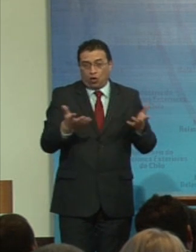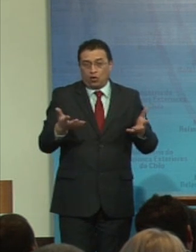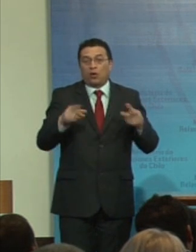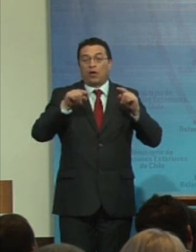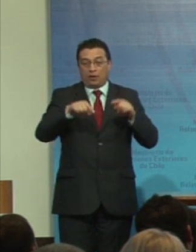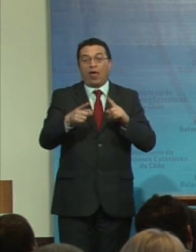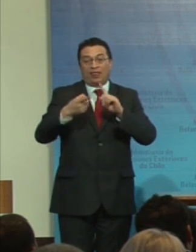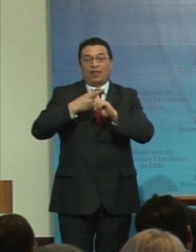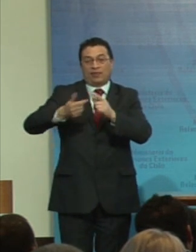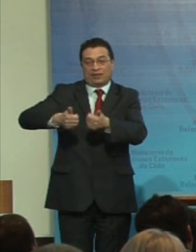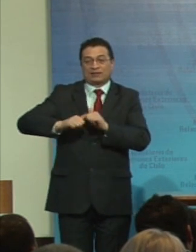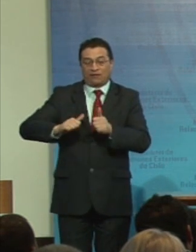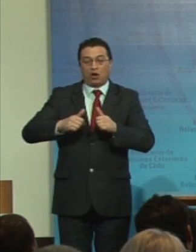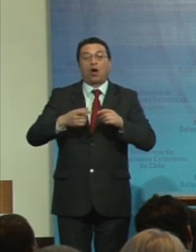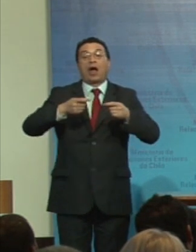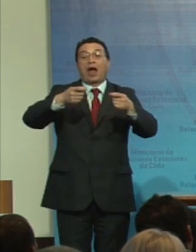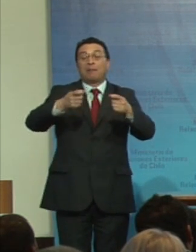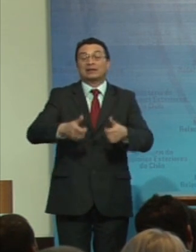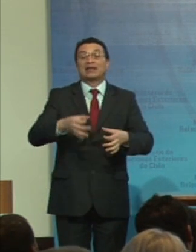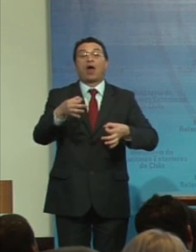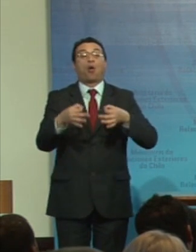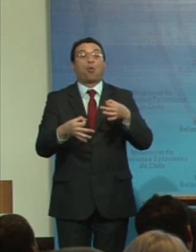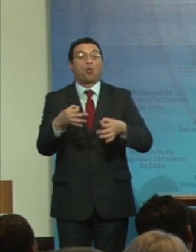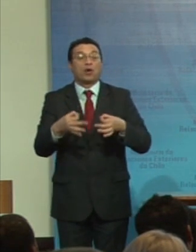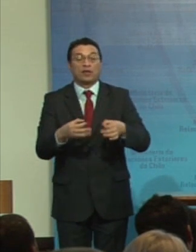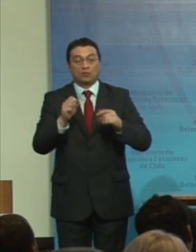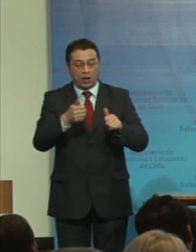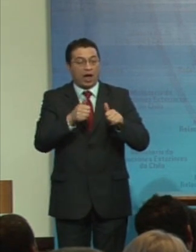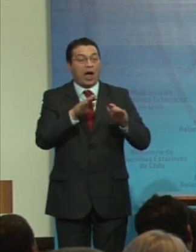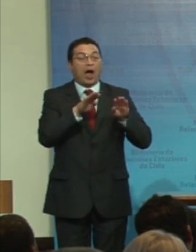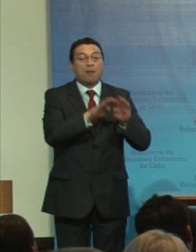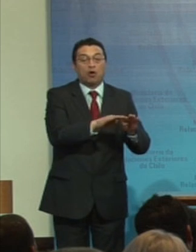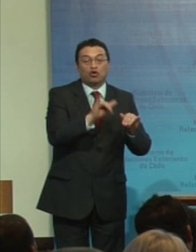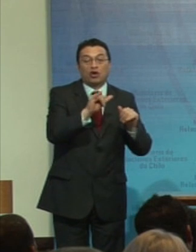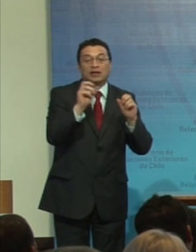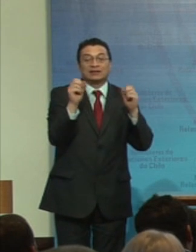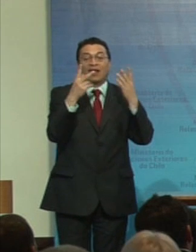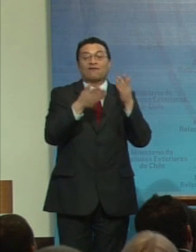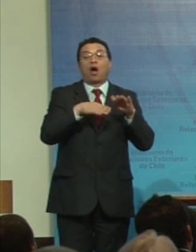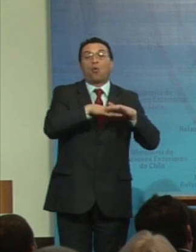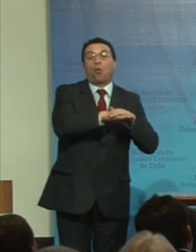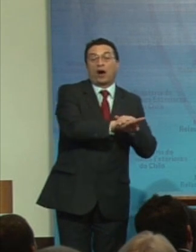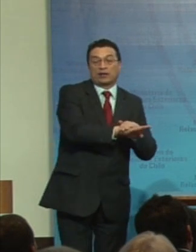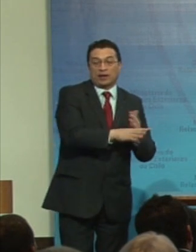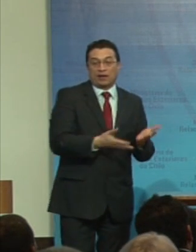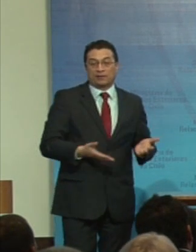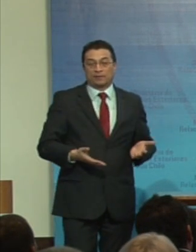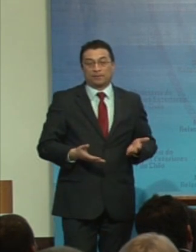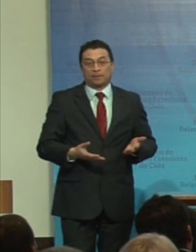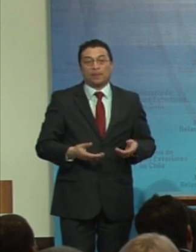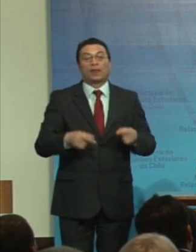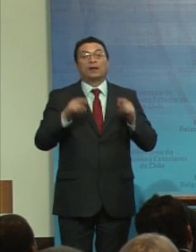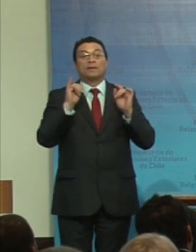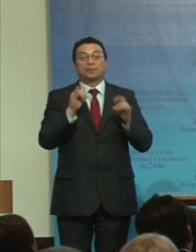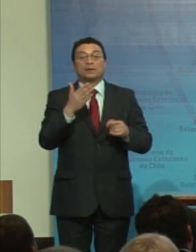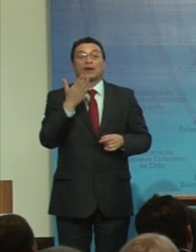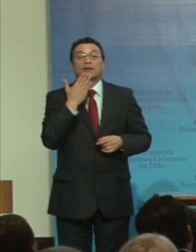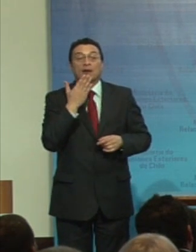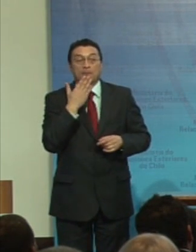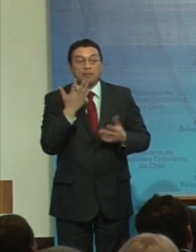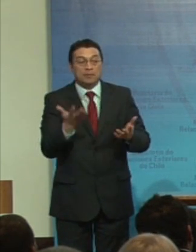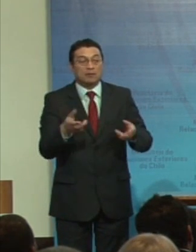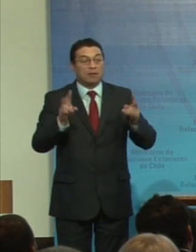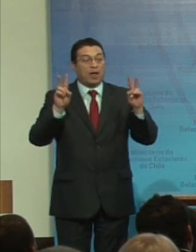está el desafío de la capacidad jurídica en los sistemas de apoyo y salvaguardia también la